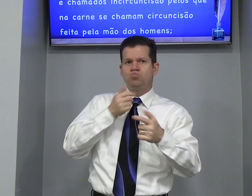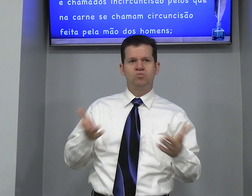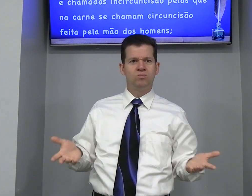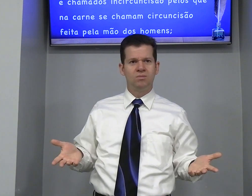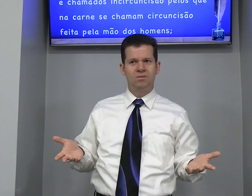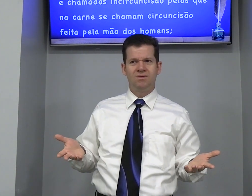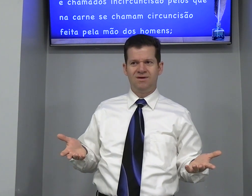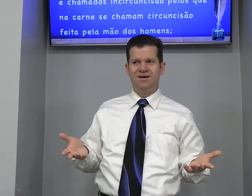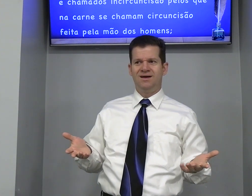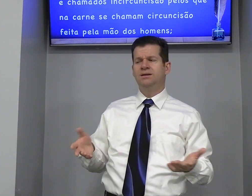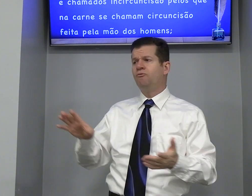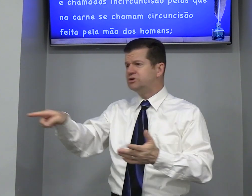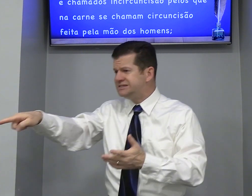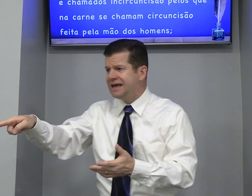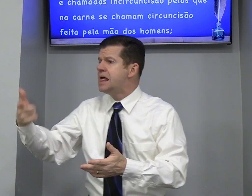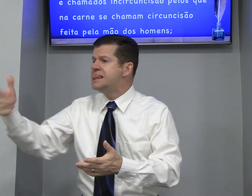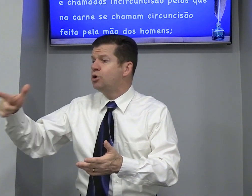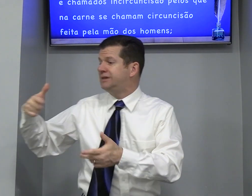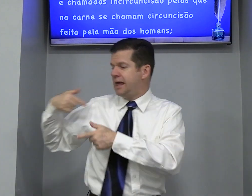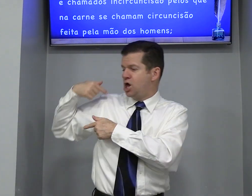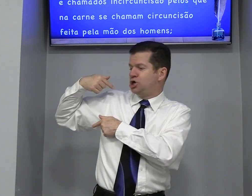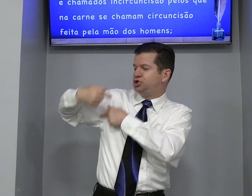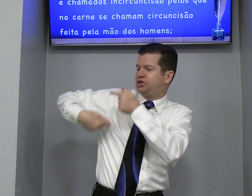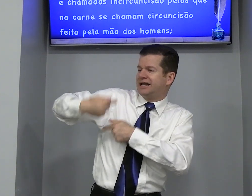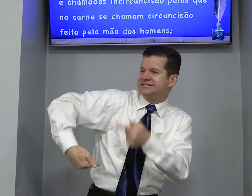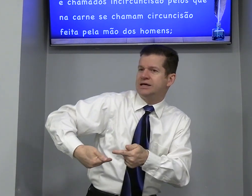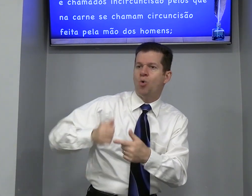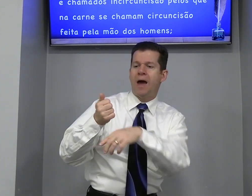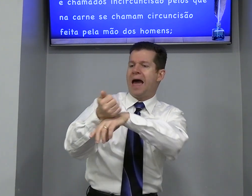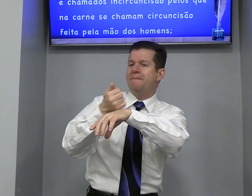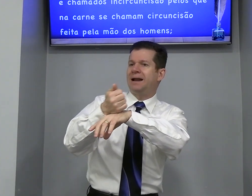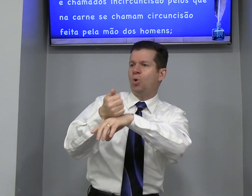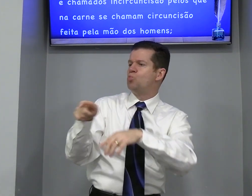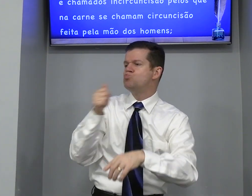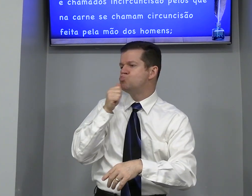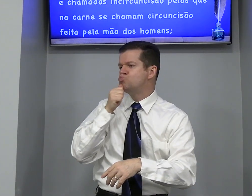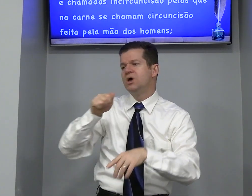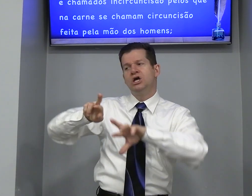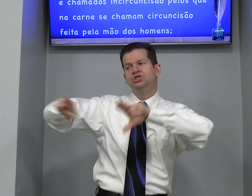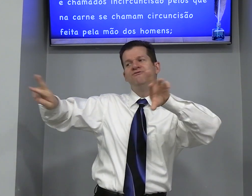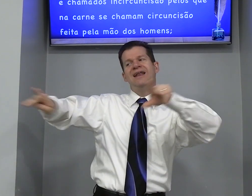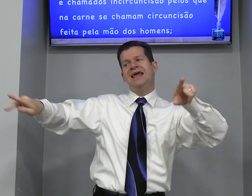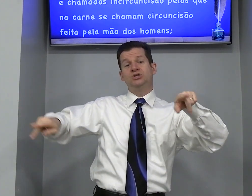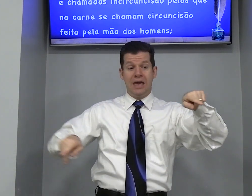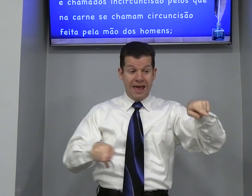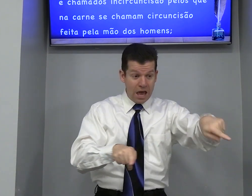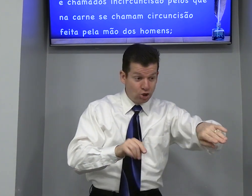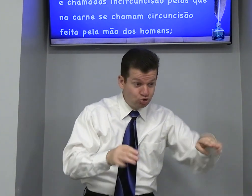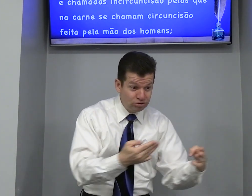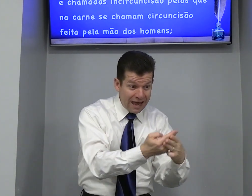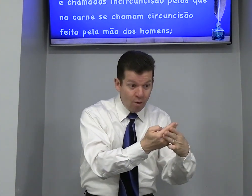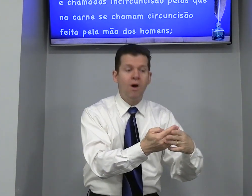Então você Não tem Geração Abraão Diferente Judeu